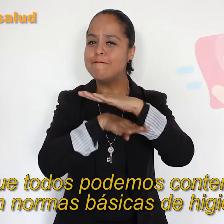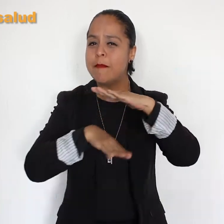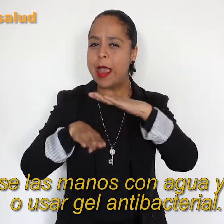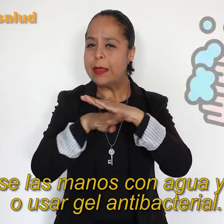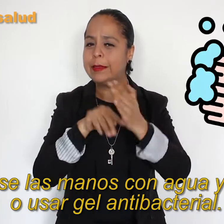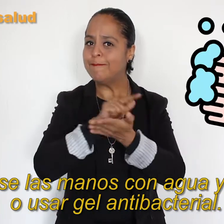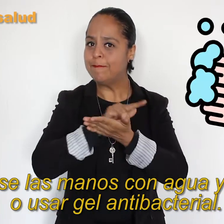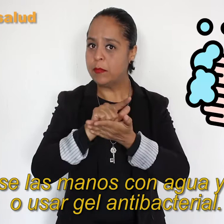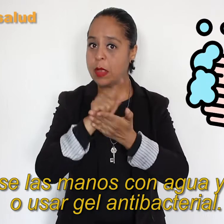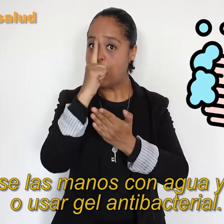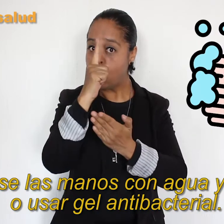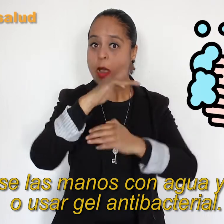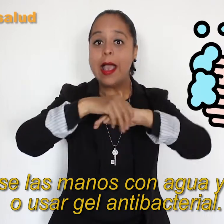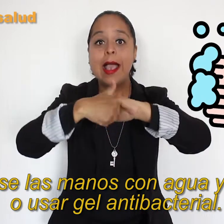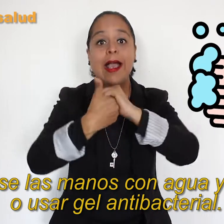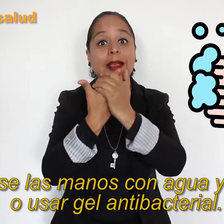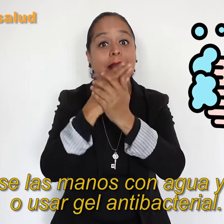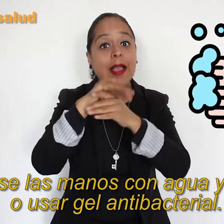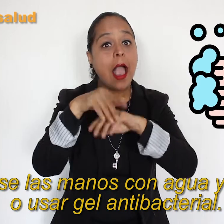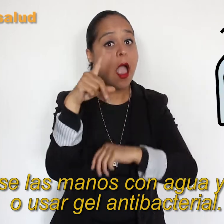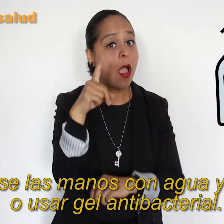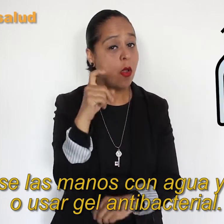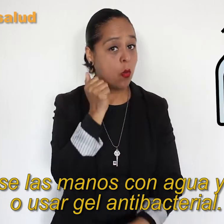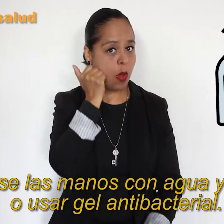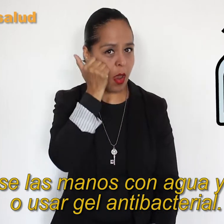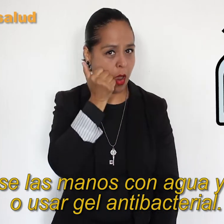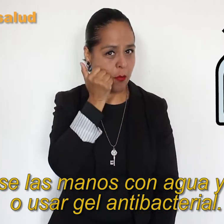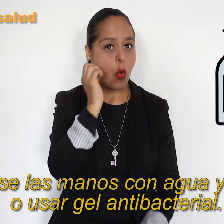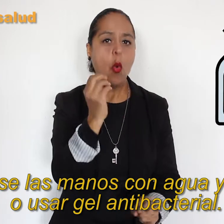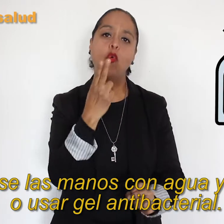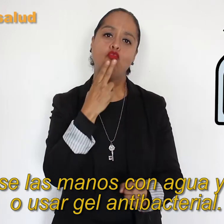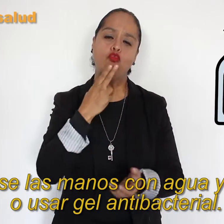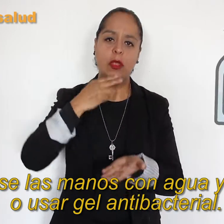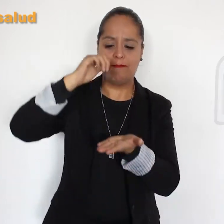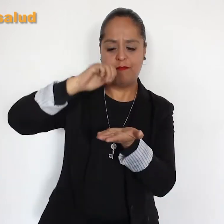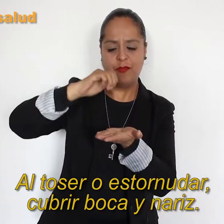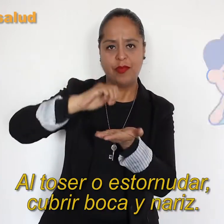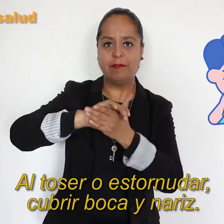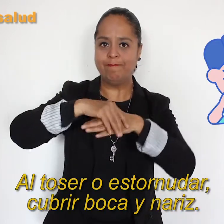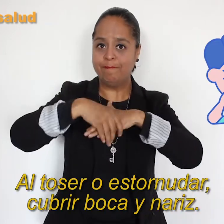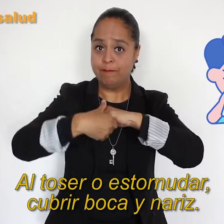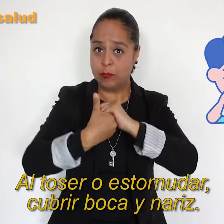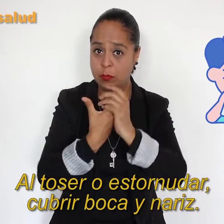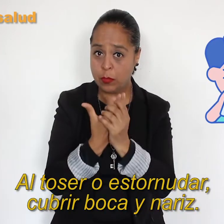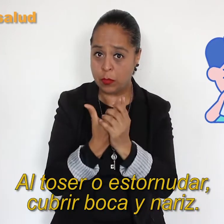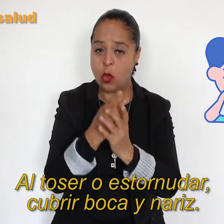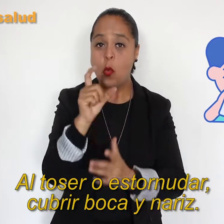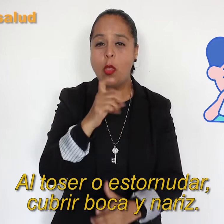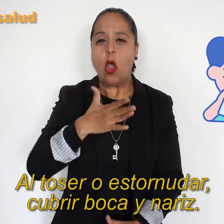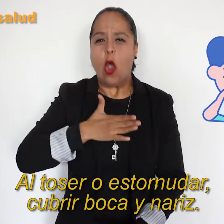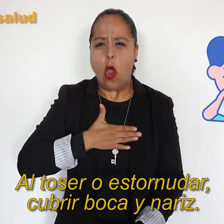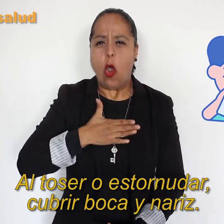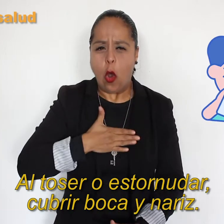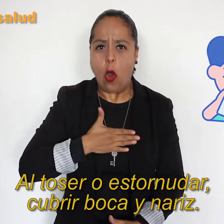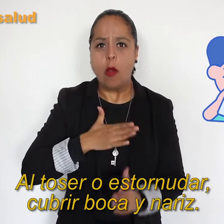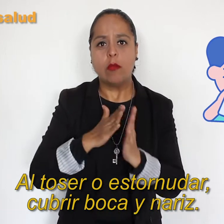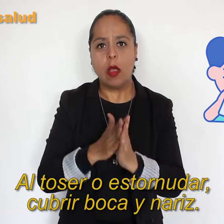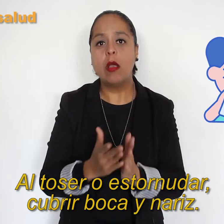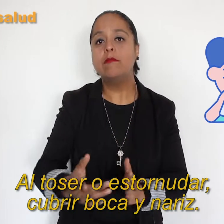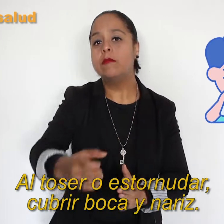Lavarse las manos con agua y jabón o usar gel antibacterial. Al toser o estornudar, cubrir boca y nariz.